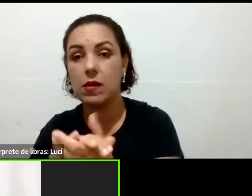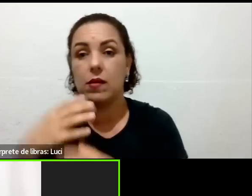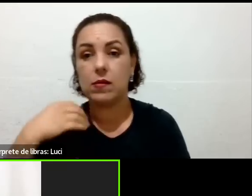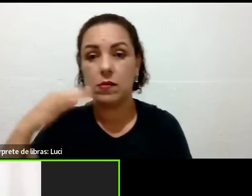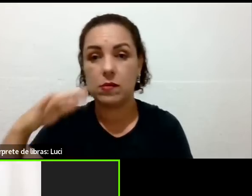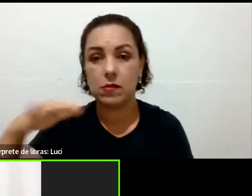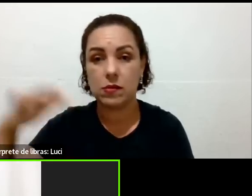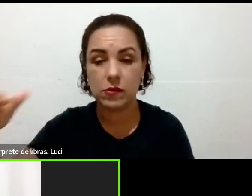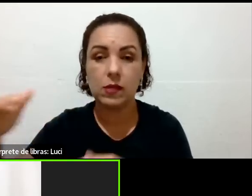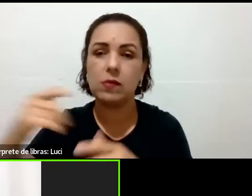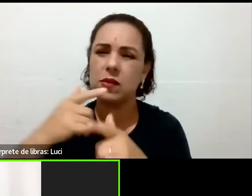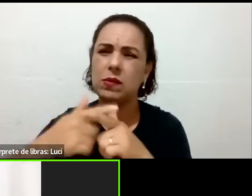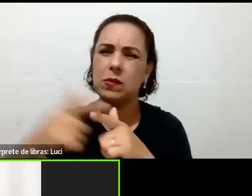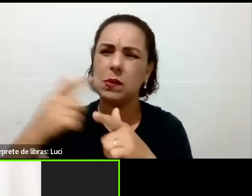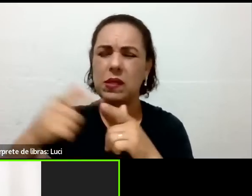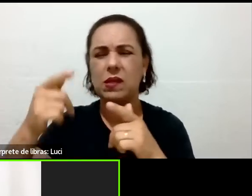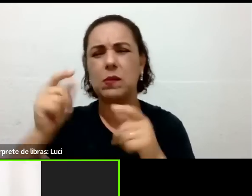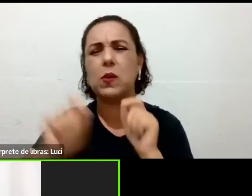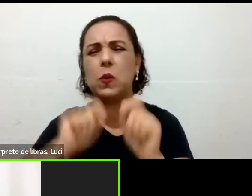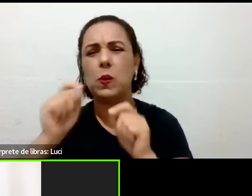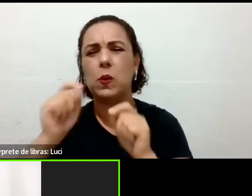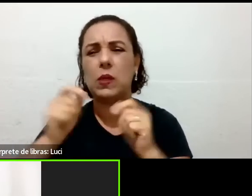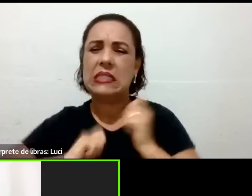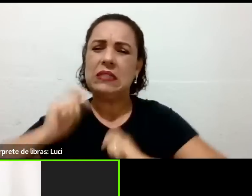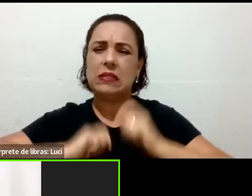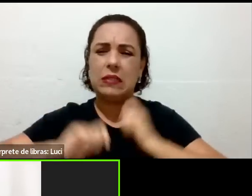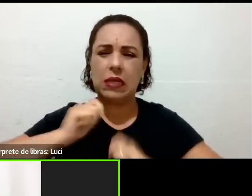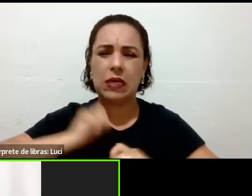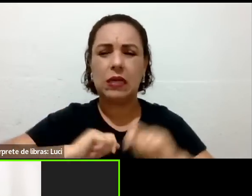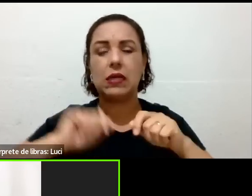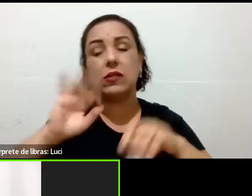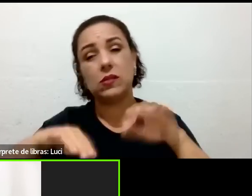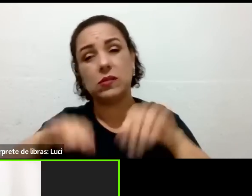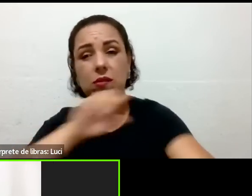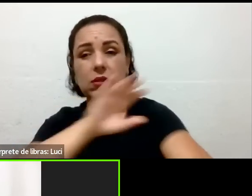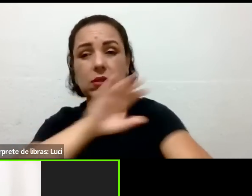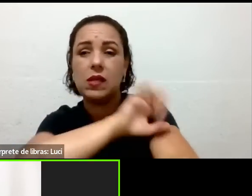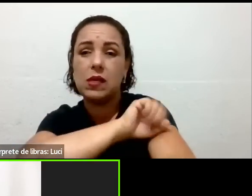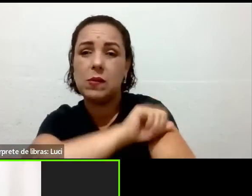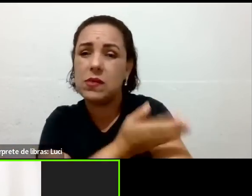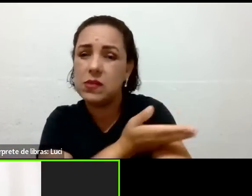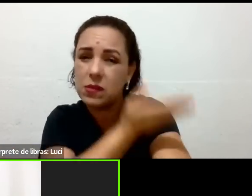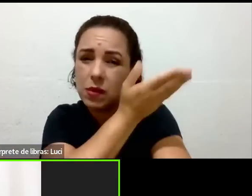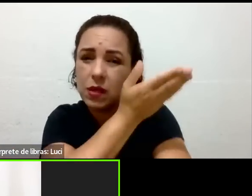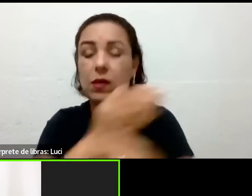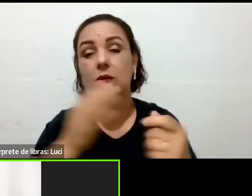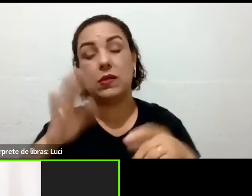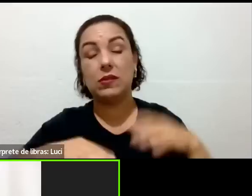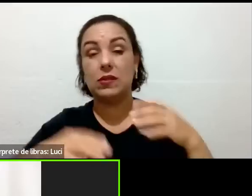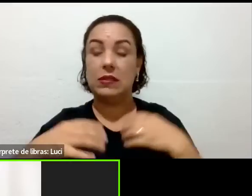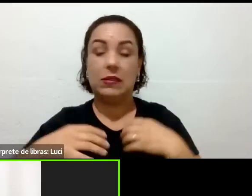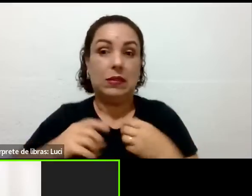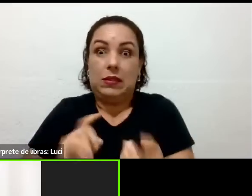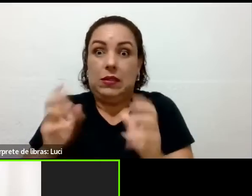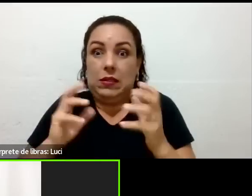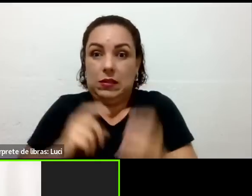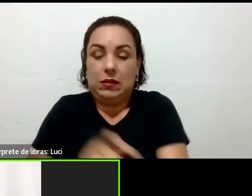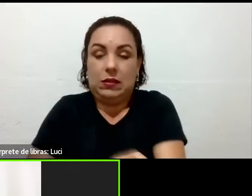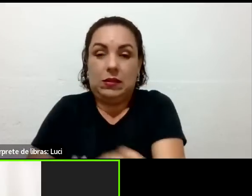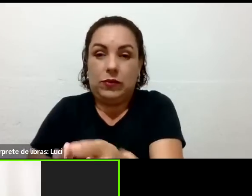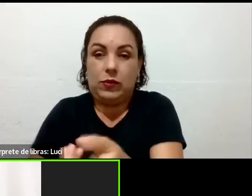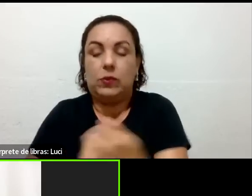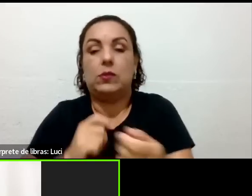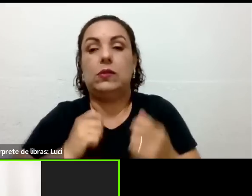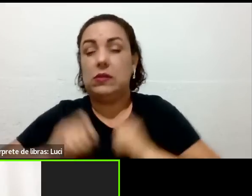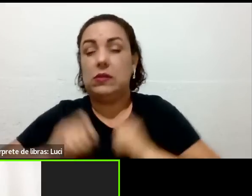pressão alta, tem dia que me dá crise mesmo de ansiedade, fora isso, eu